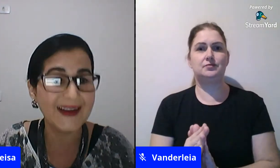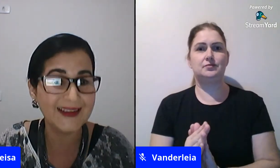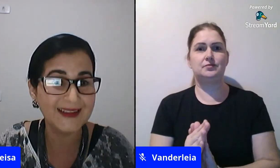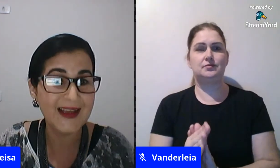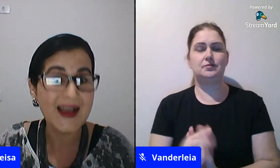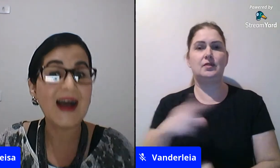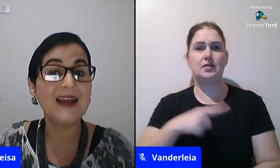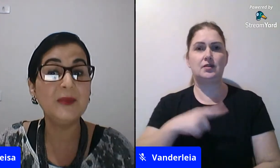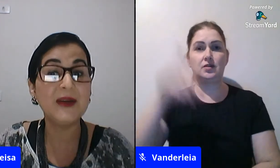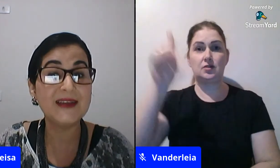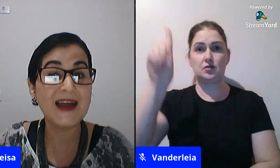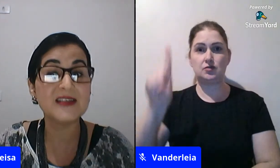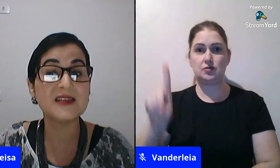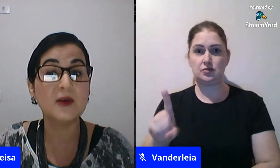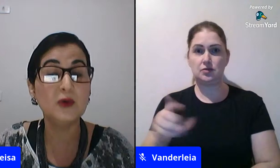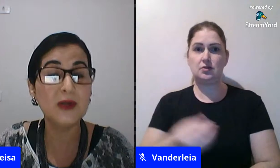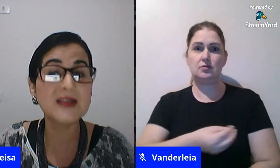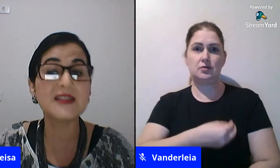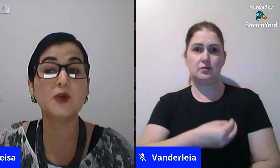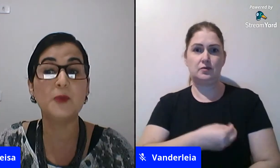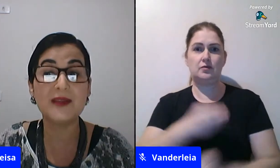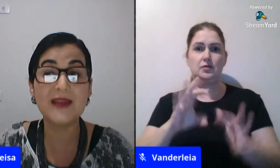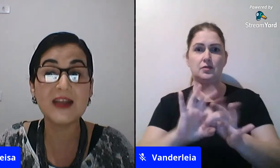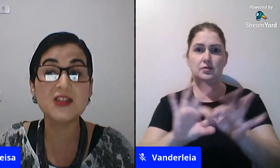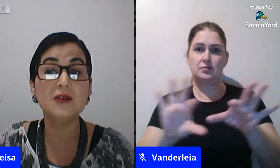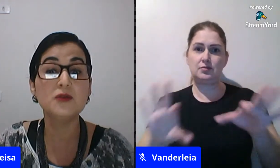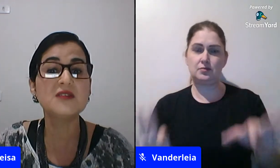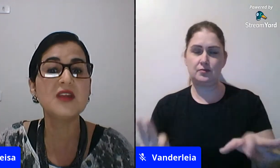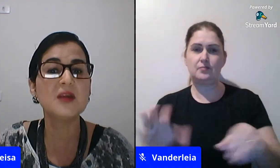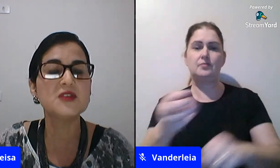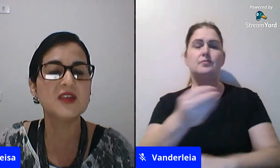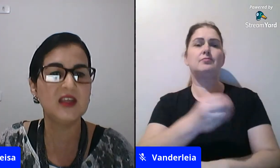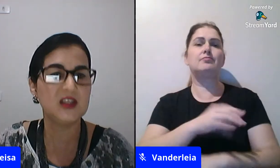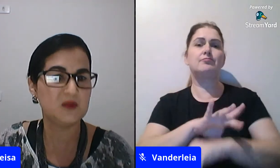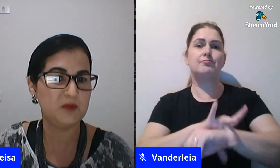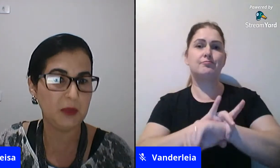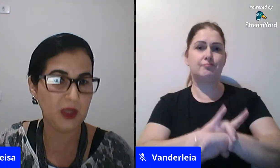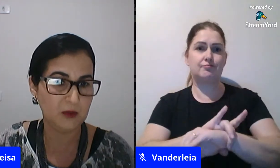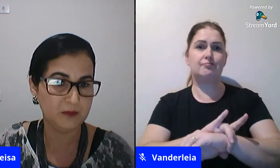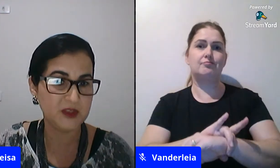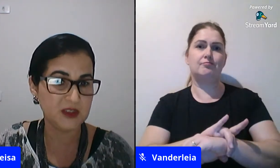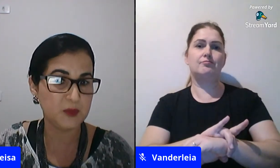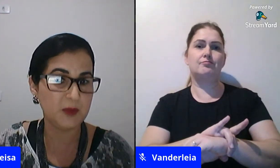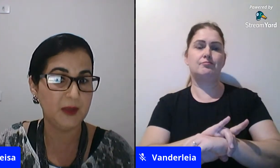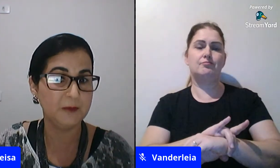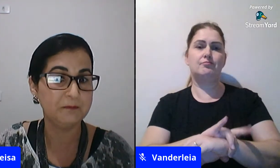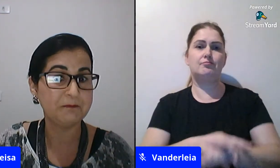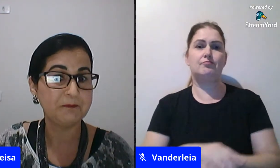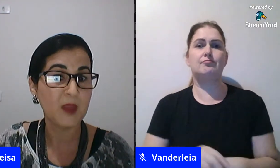vida, à liberdade, à segurança, à propriedade, nos termos seguintes. Primeiro,